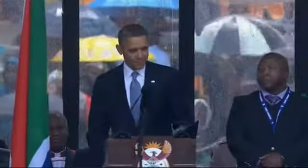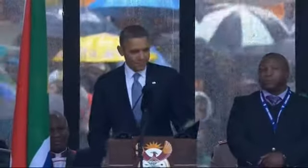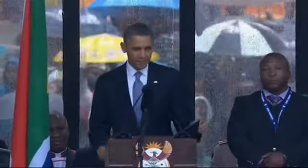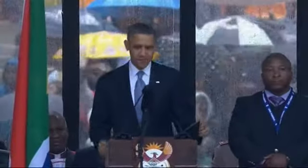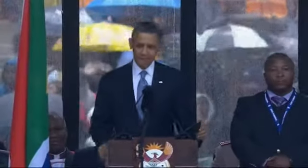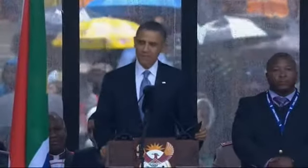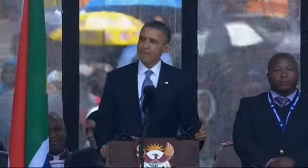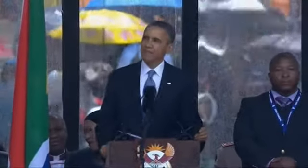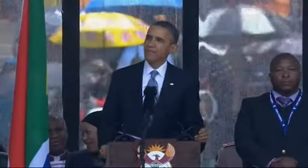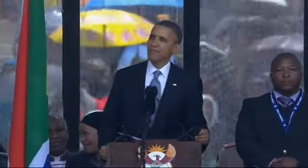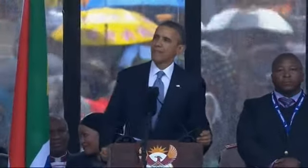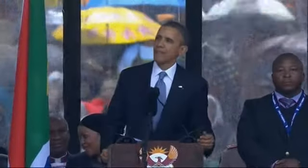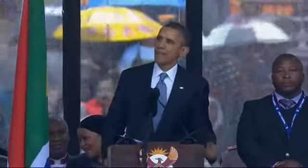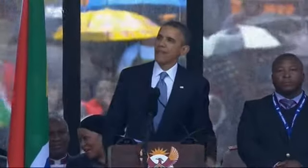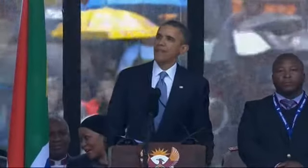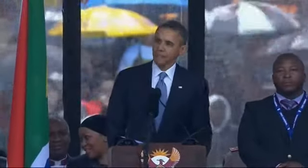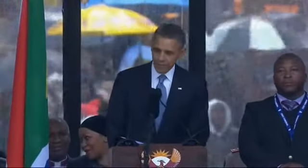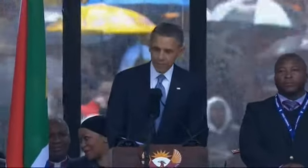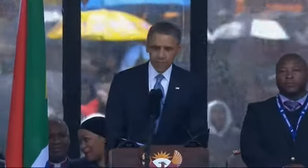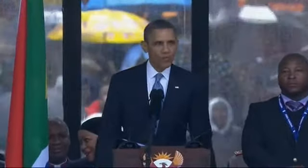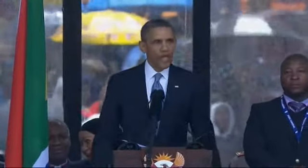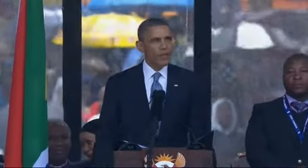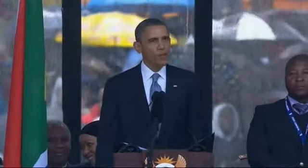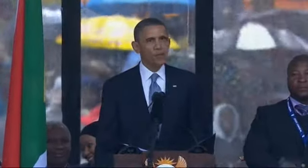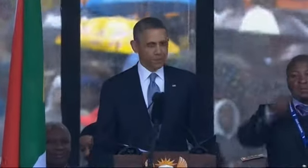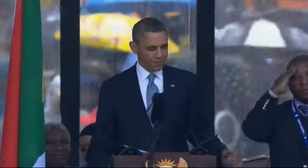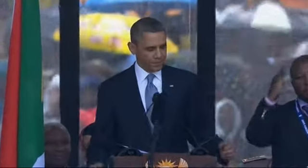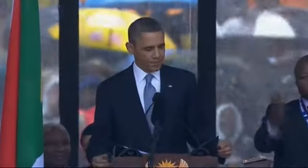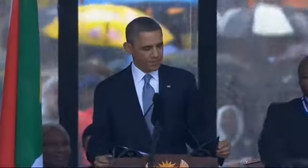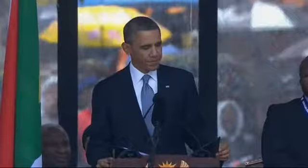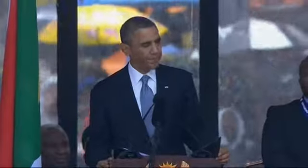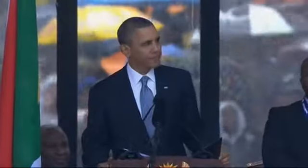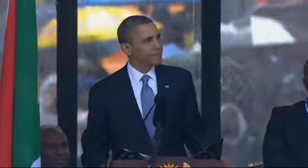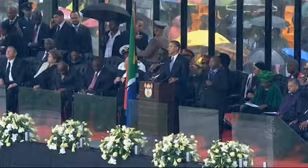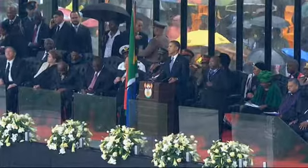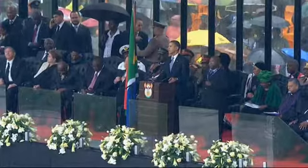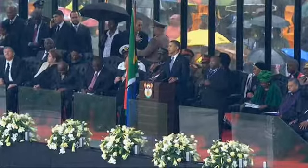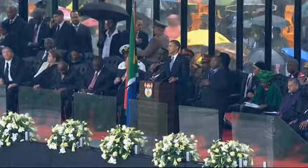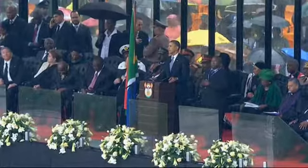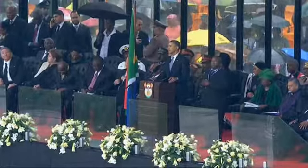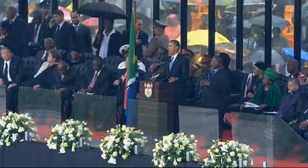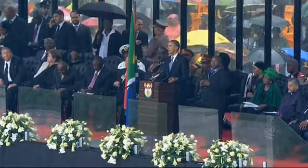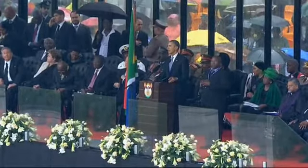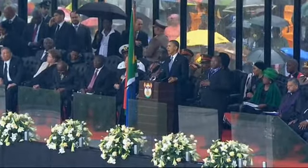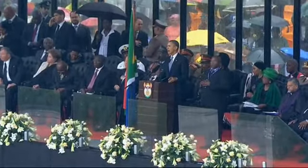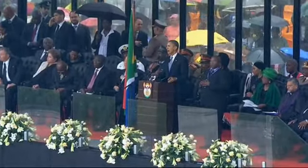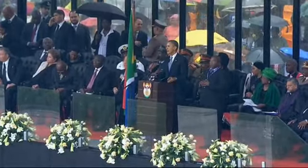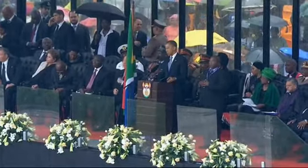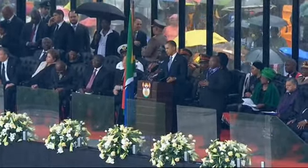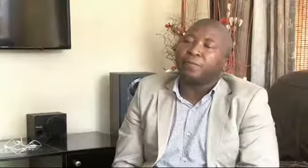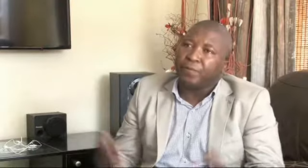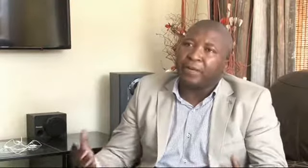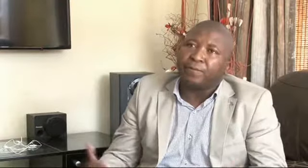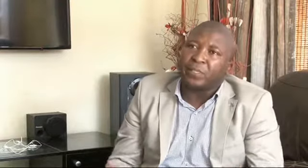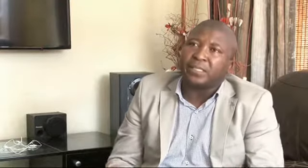miles de asistentes y millones de espectadores, asegura que sufrió un brote de esquizofrenia, una enfermedad para la que, según dice, recibe tratamiento.